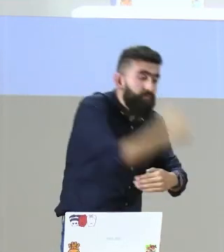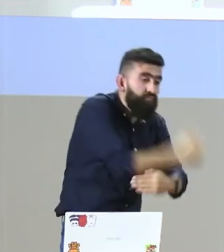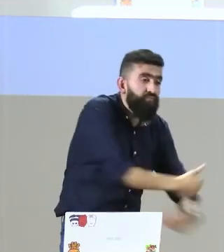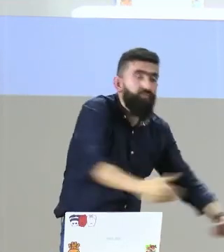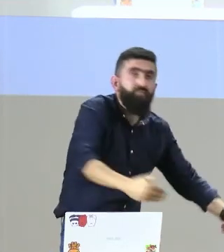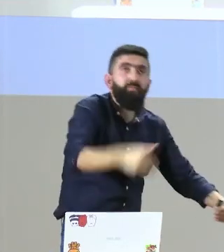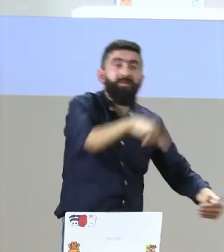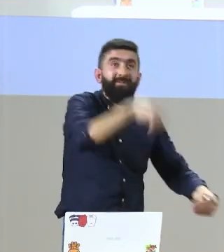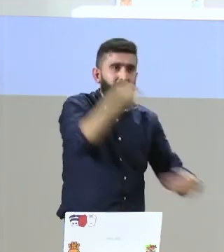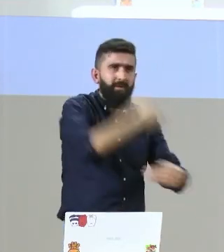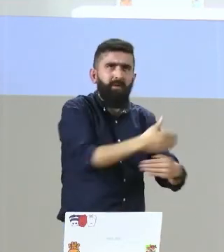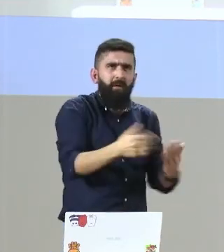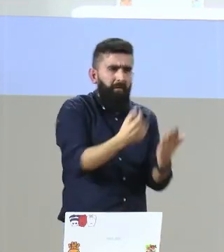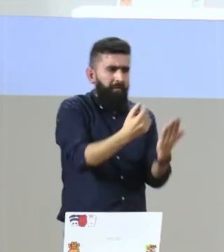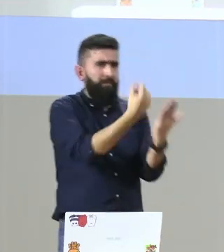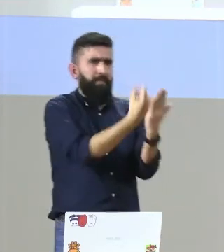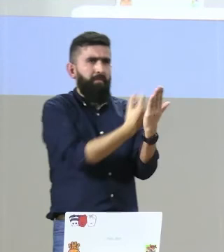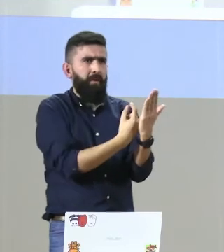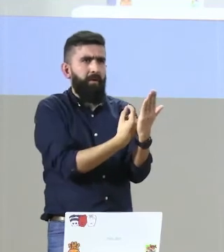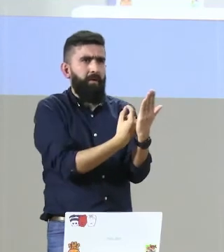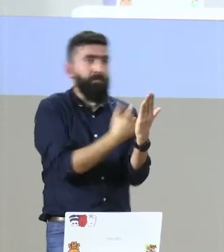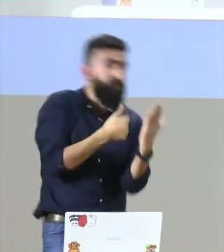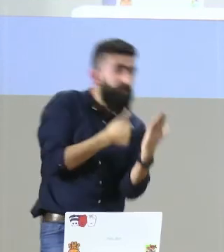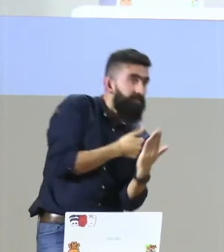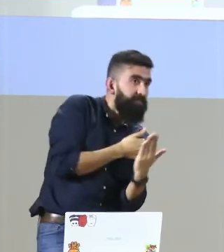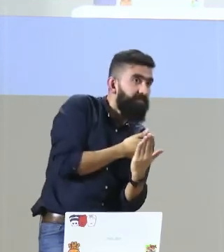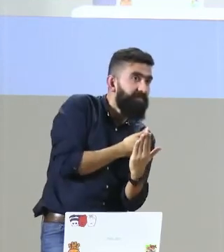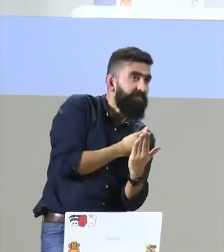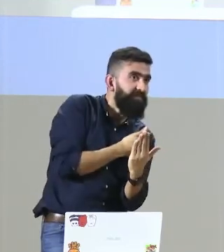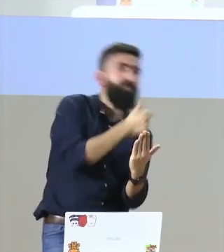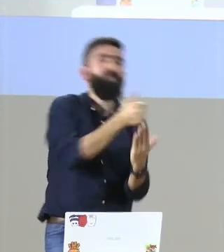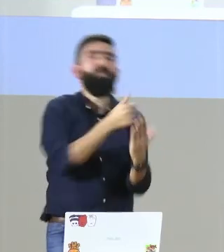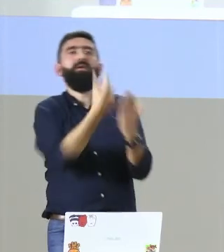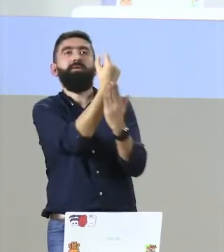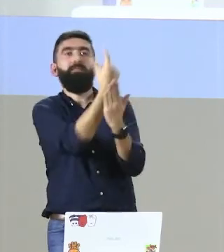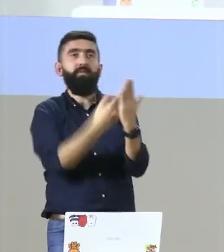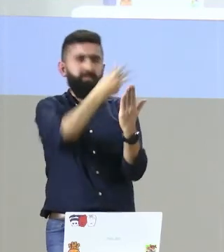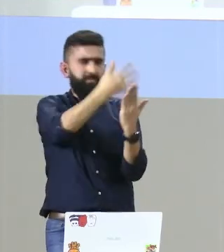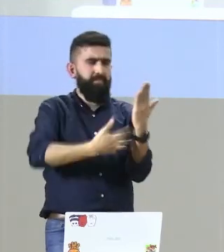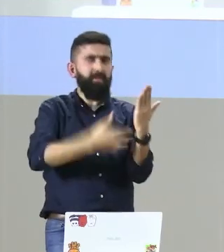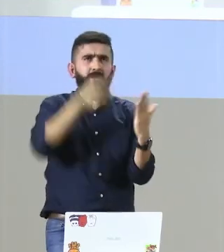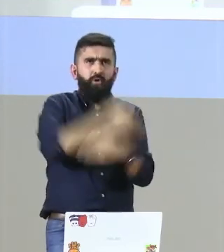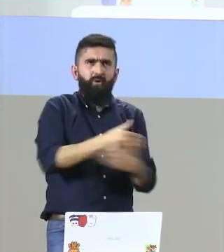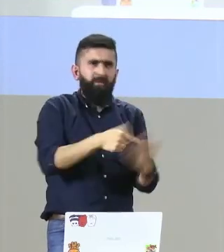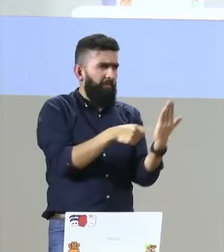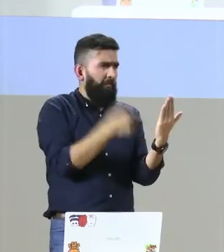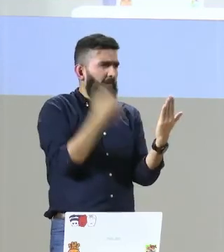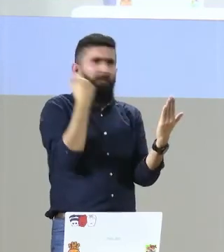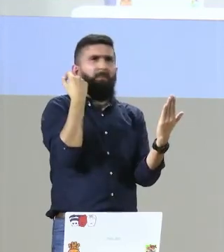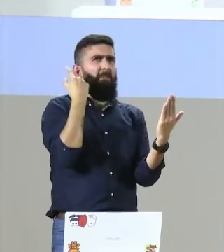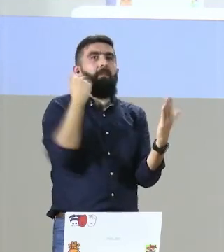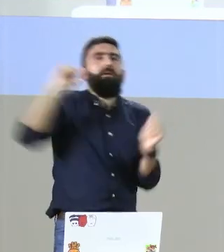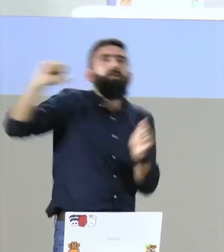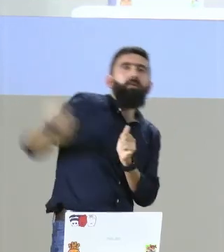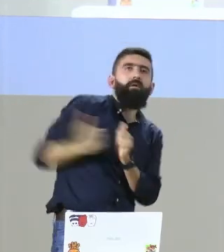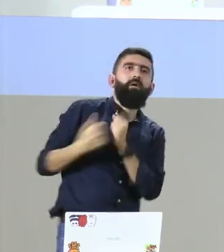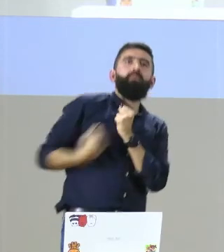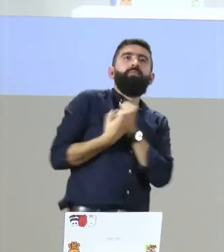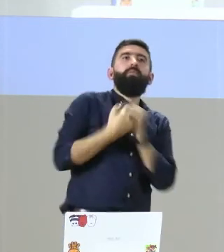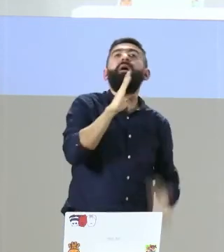objetivo es poder caracterizar a las personas sordas. Uno dice, bueno, vamos a aplicarle la encuesta a los niños, uno dice, no,